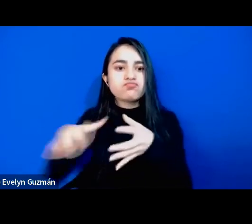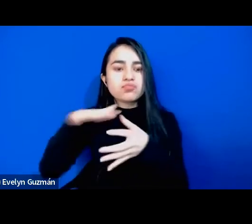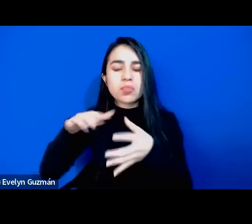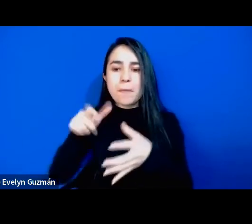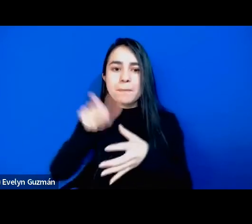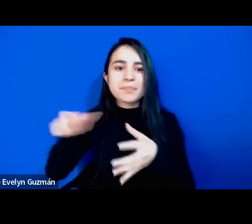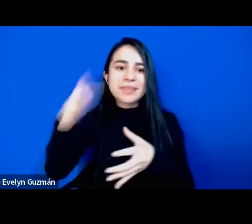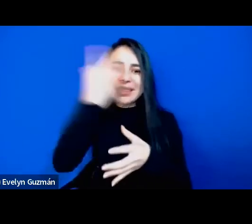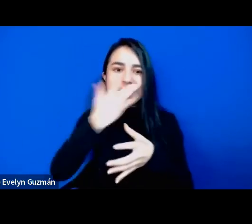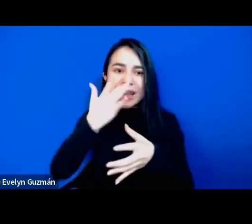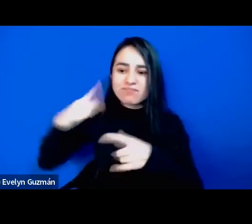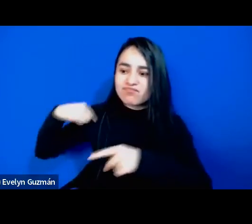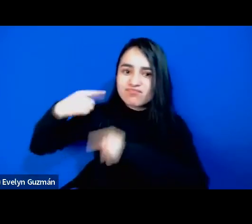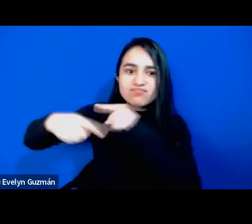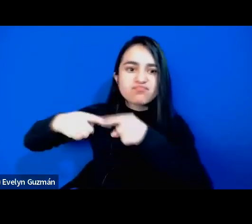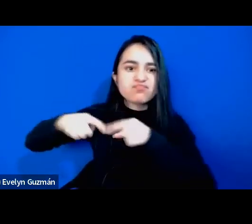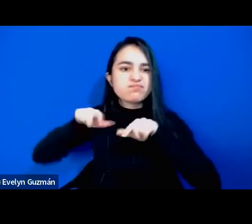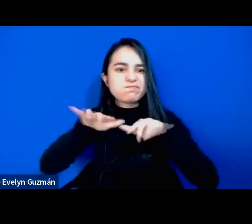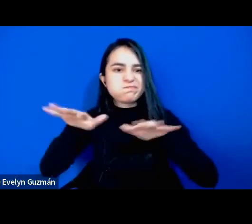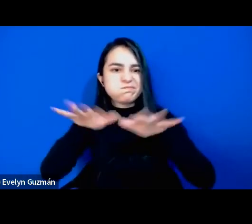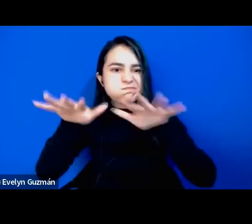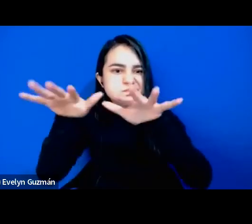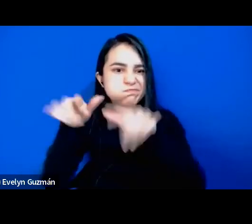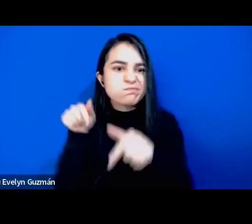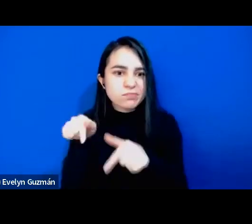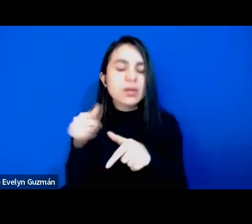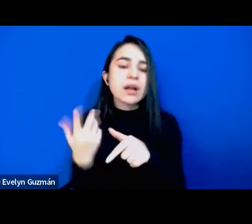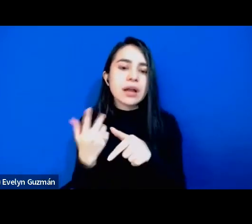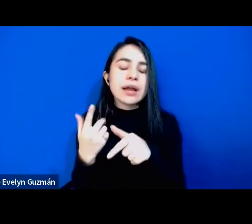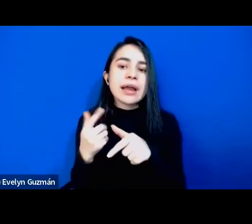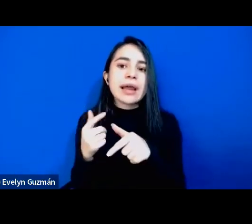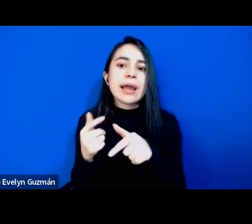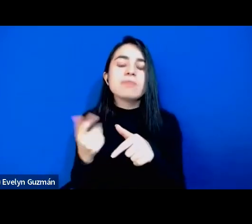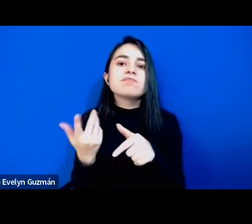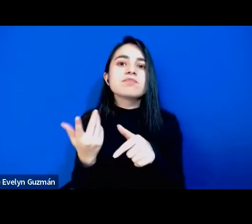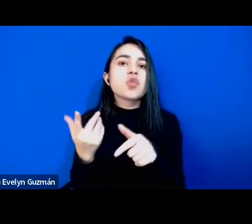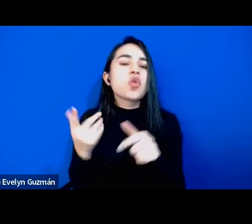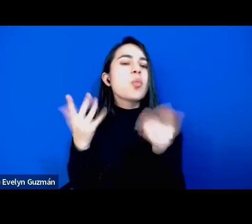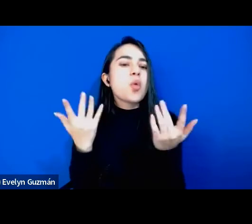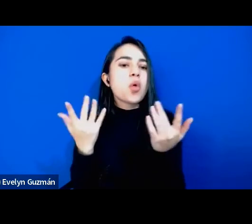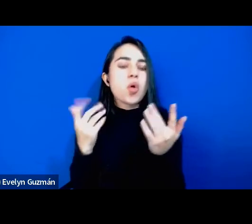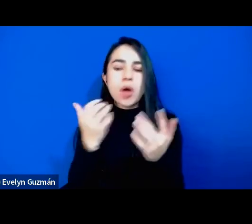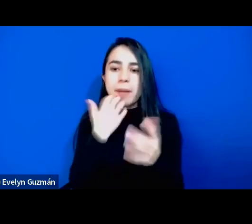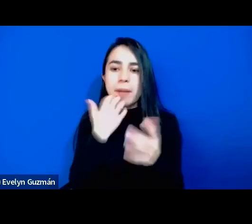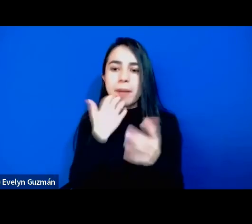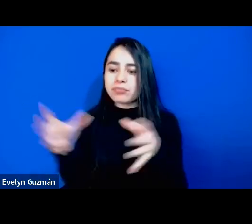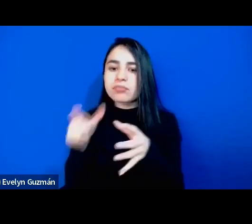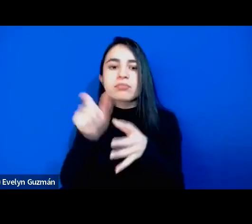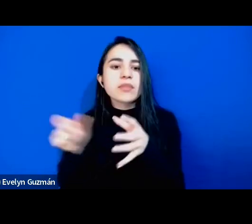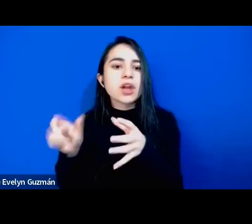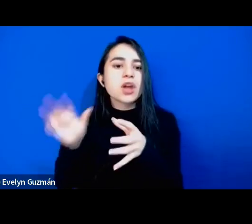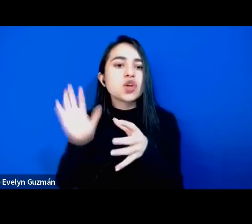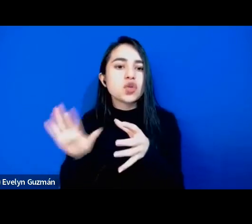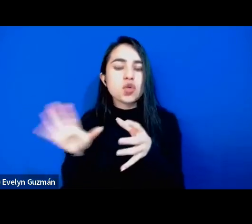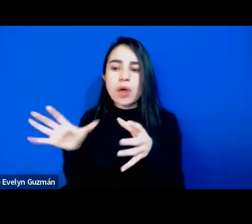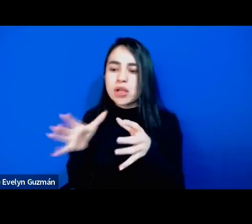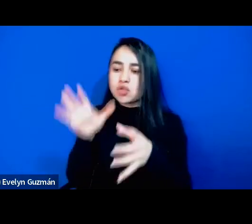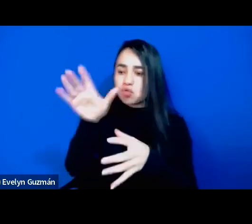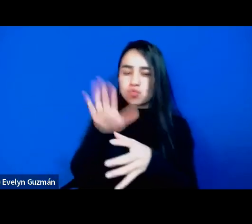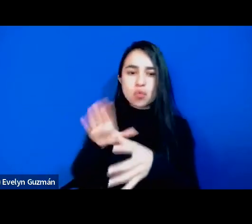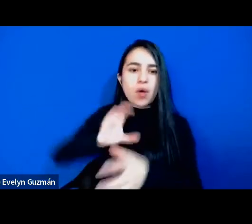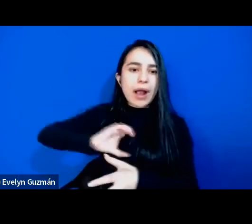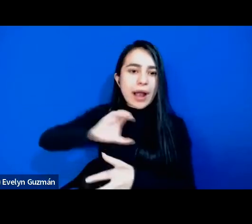los negros como si fuese a través de las actuaciones y cualidades